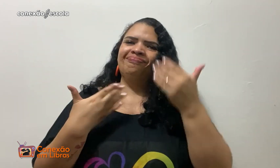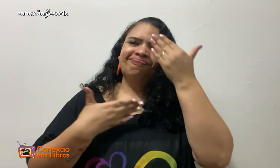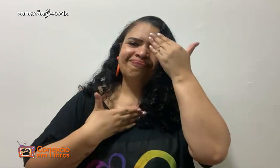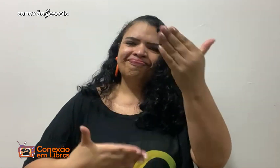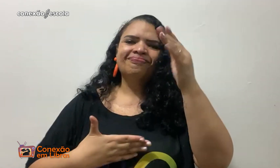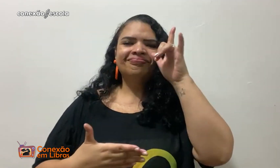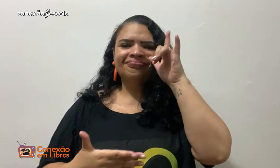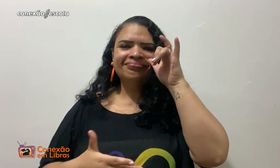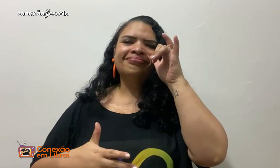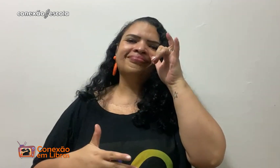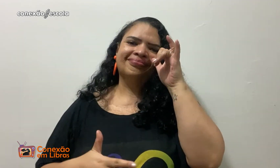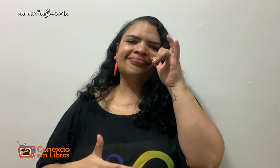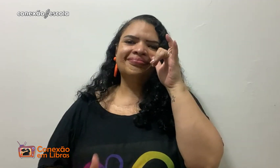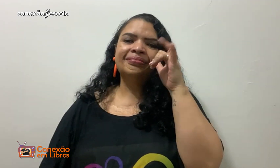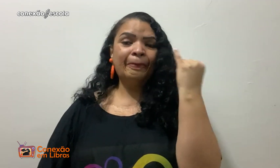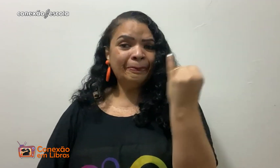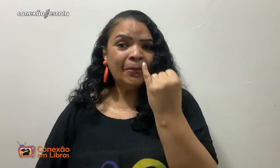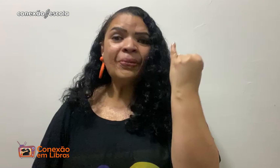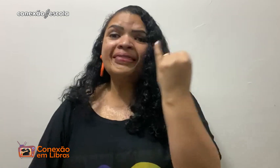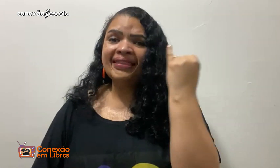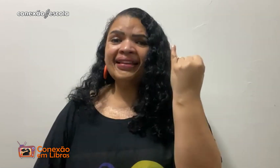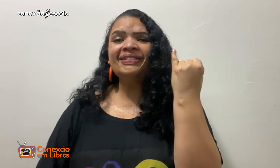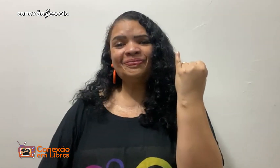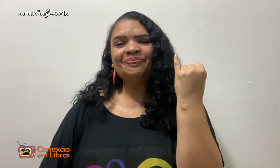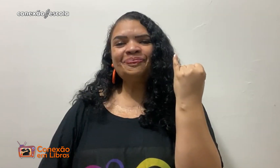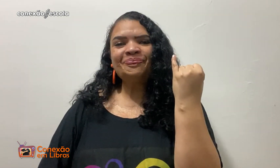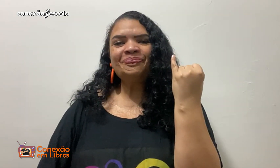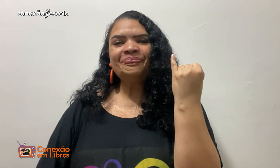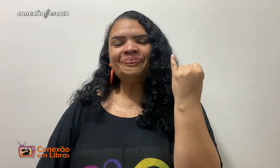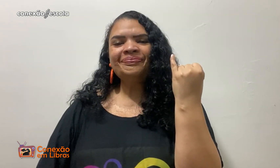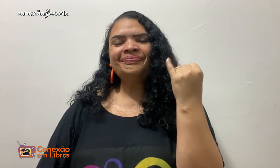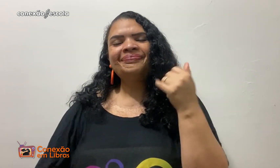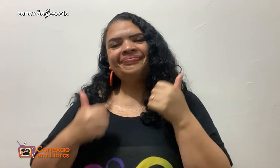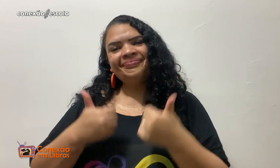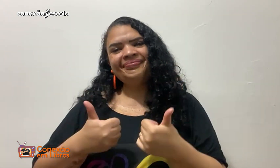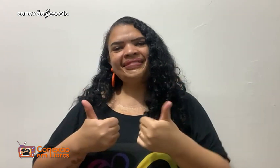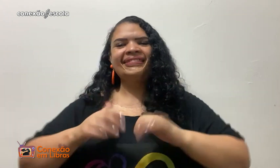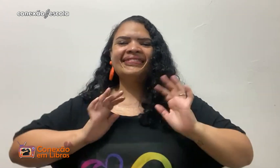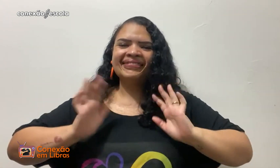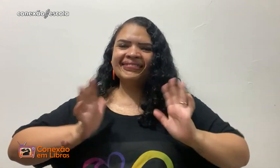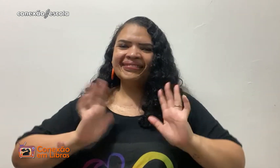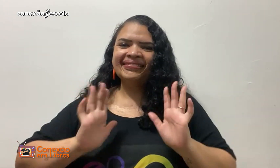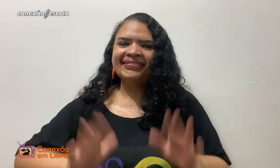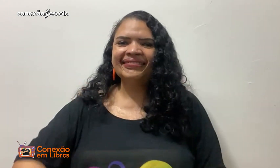orgulhosa em poder compartilhar e agradeço ao Instagram por isso, é muito importante. Tchau!